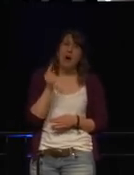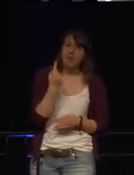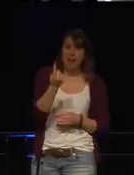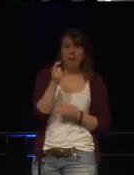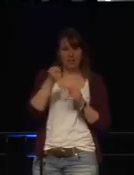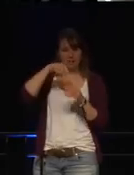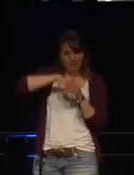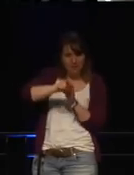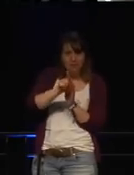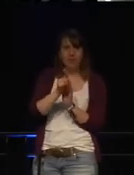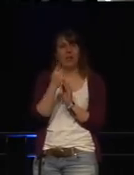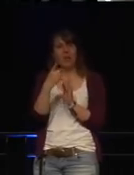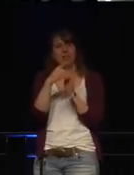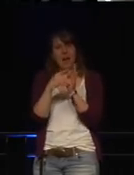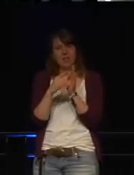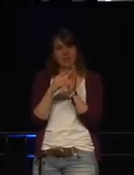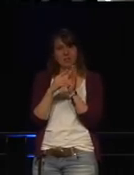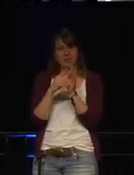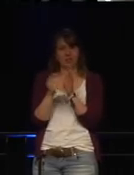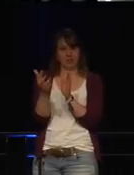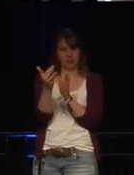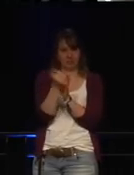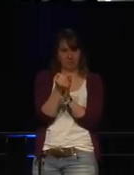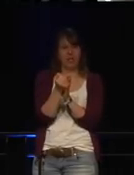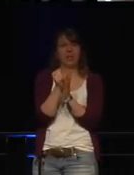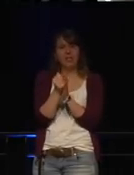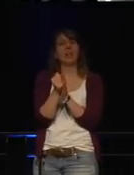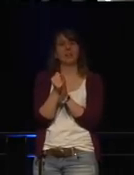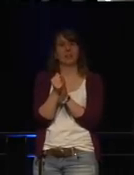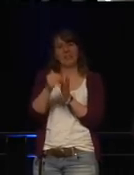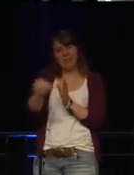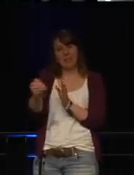dass die Daten, die gesammelt werden, gelöscht werden.